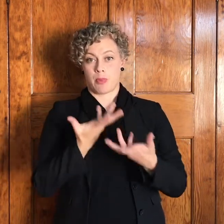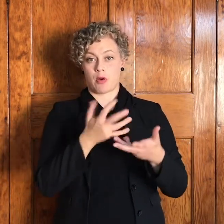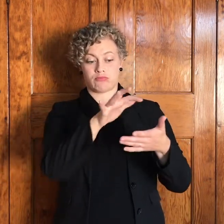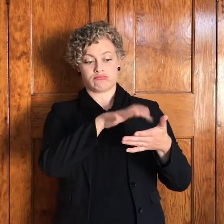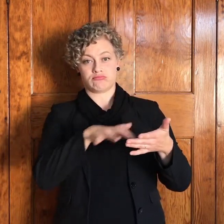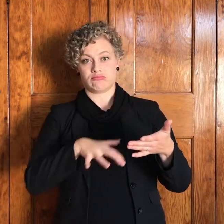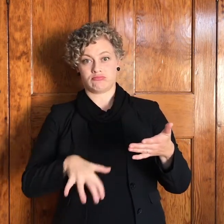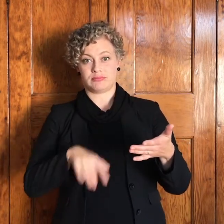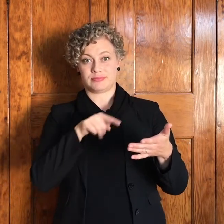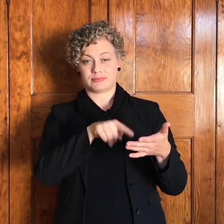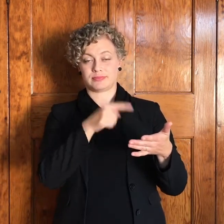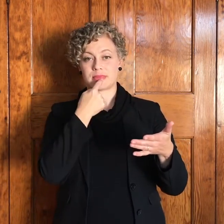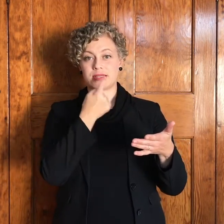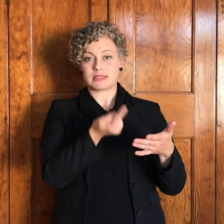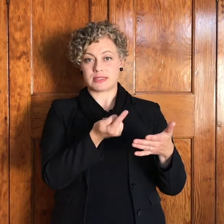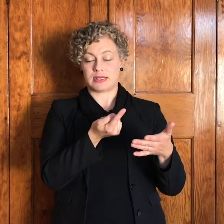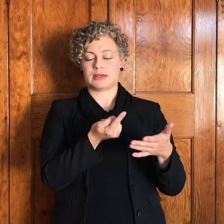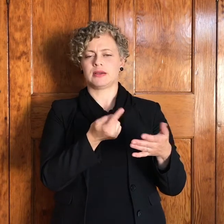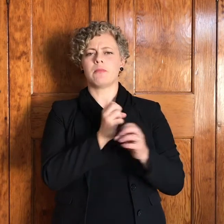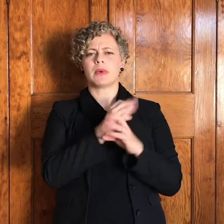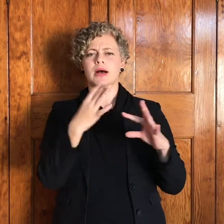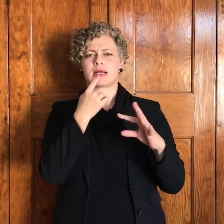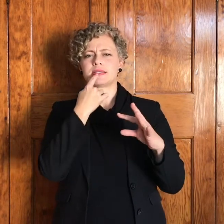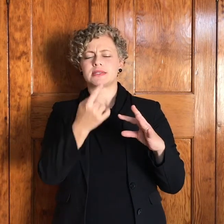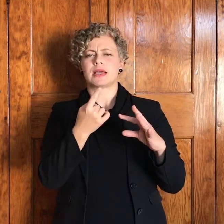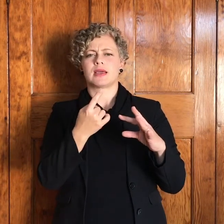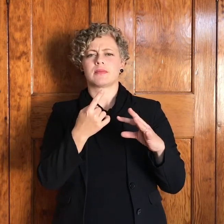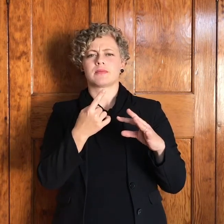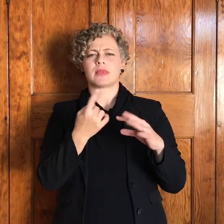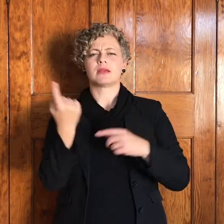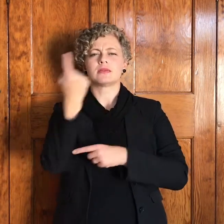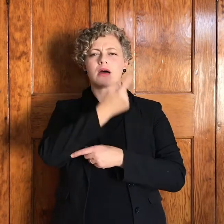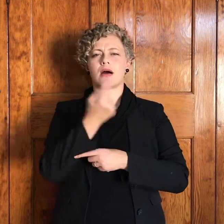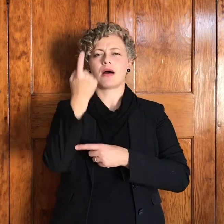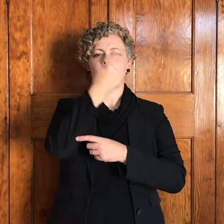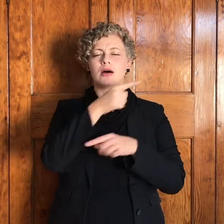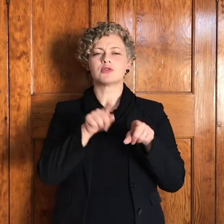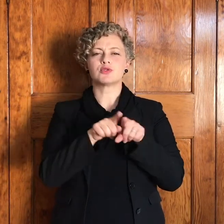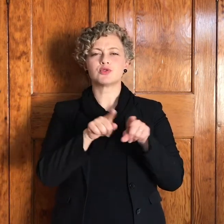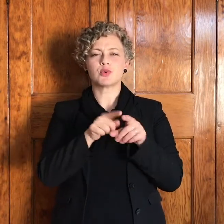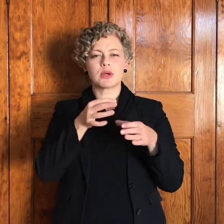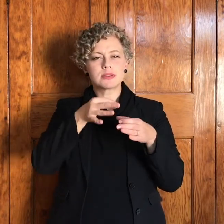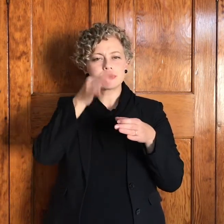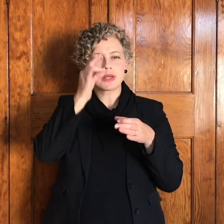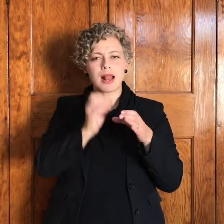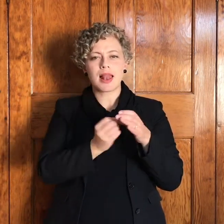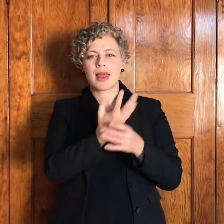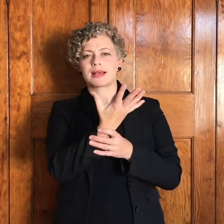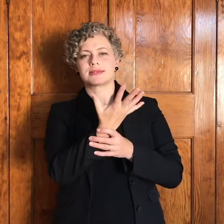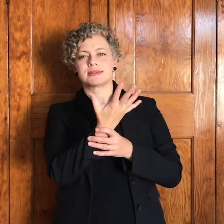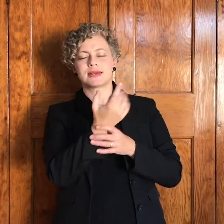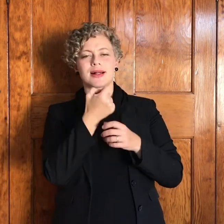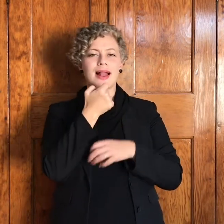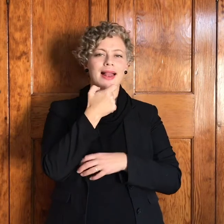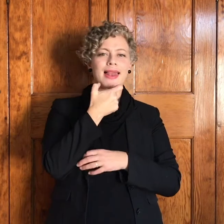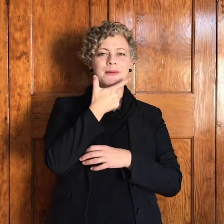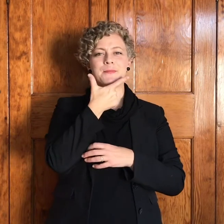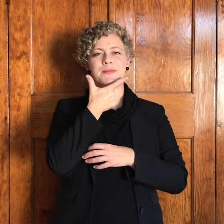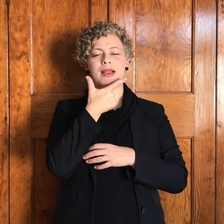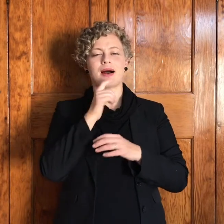op stadium te praat van die lente daar wat hy beleef het waar hy lichties kon glimlag oor alles so makkelijk is en dan sê hy